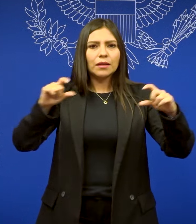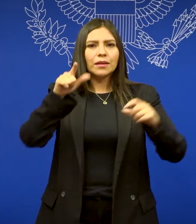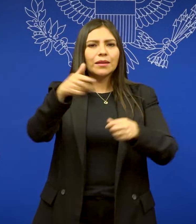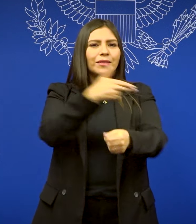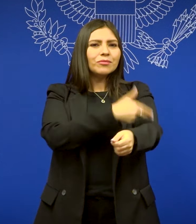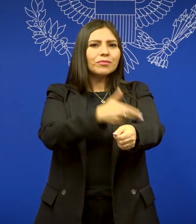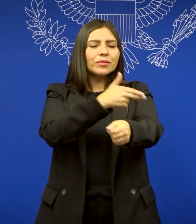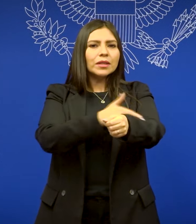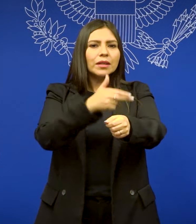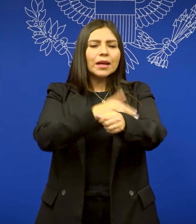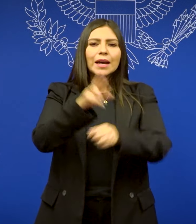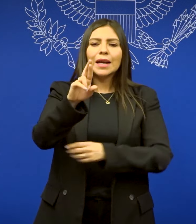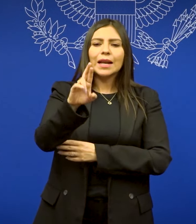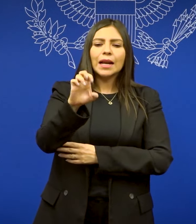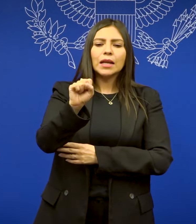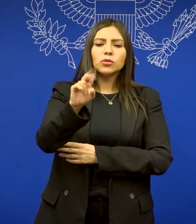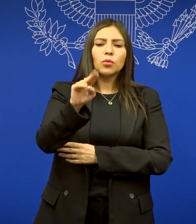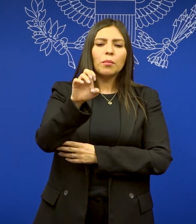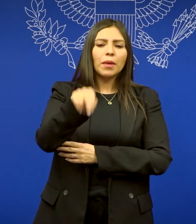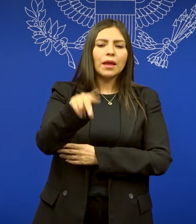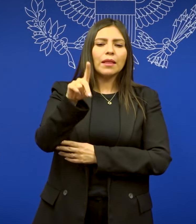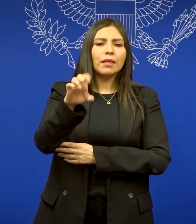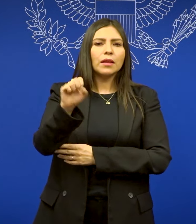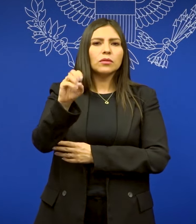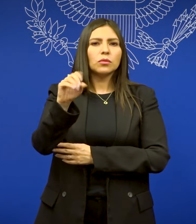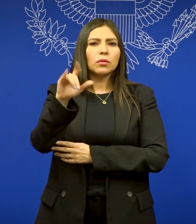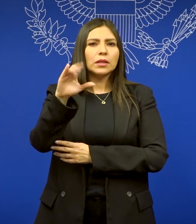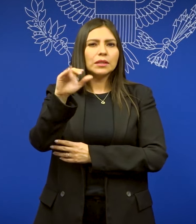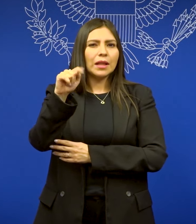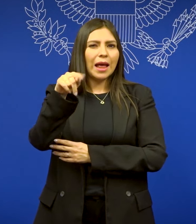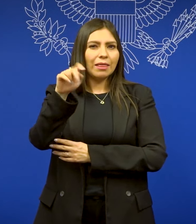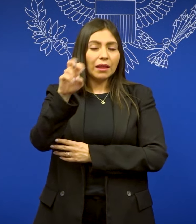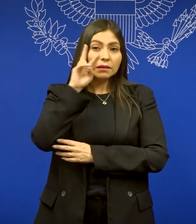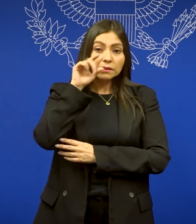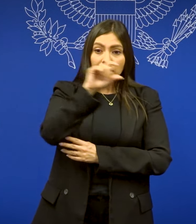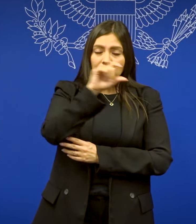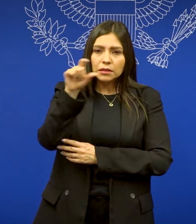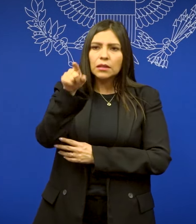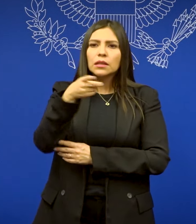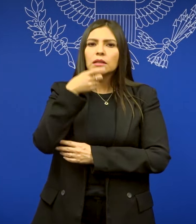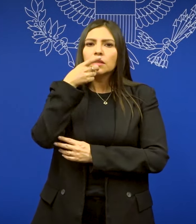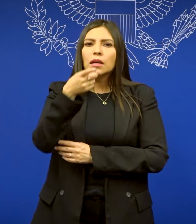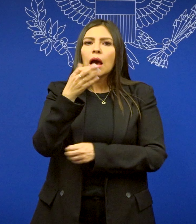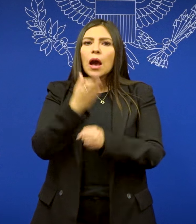Resumen de solicitante y se reflejará el estado actual de tu caso.